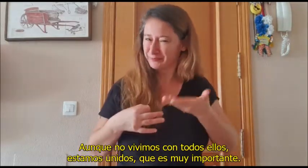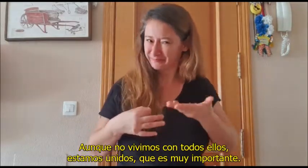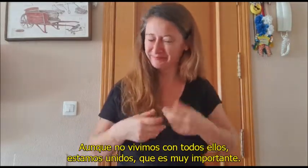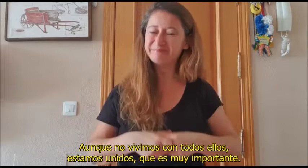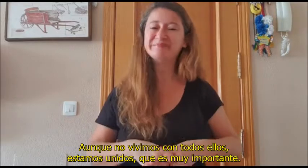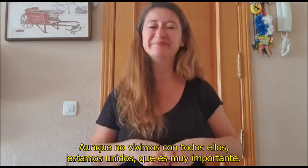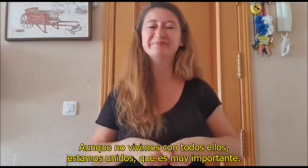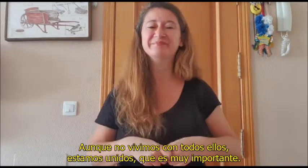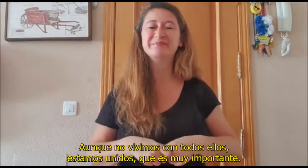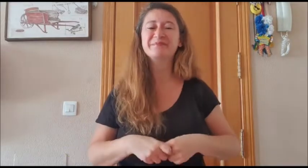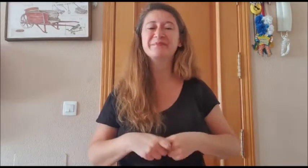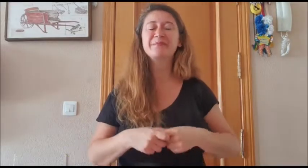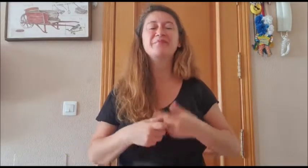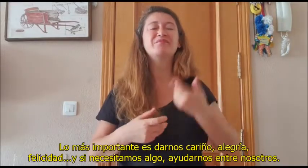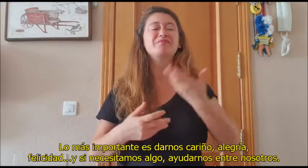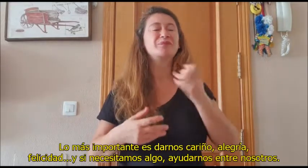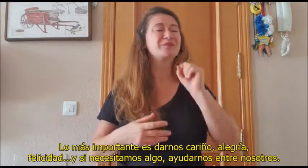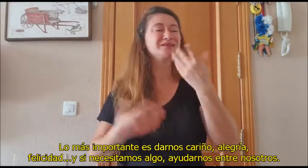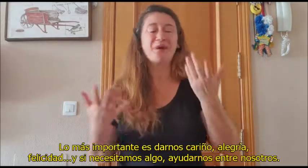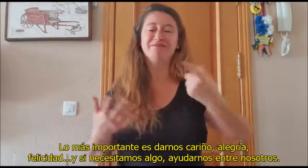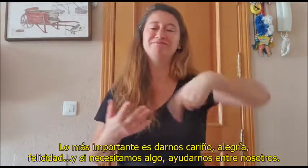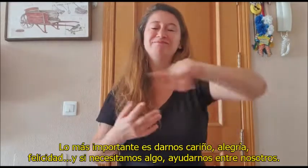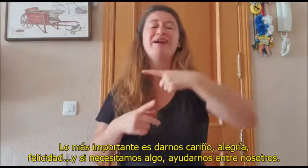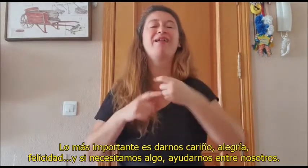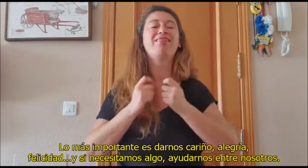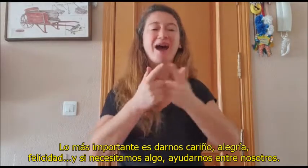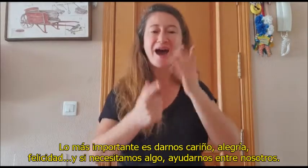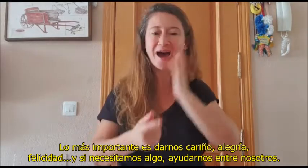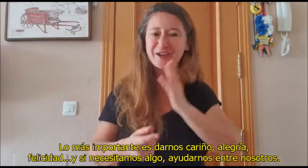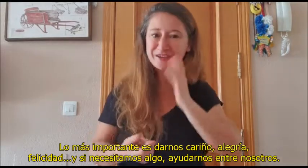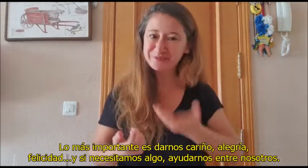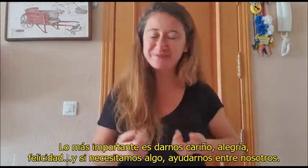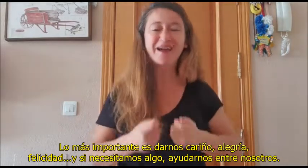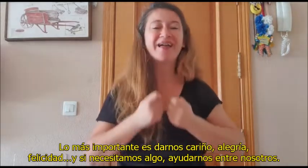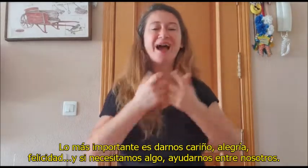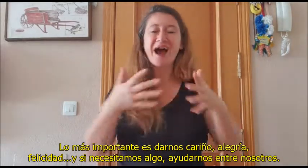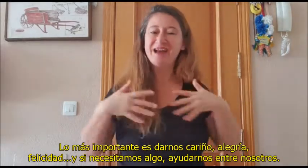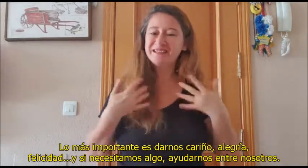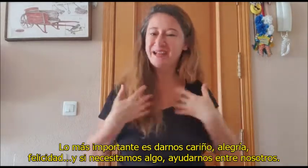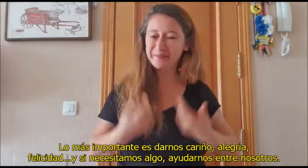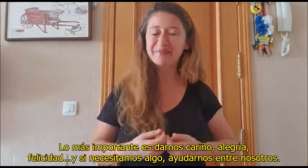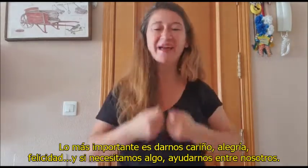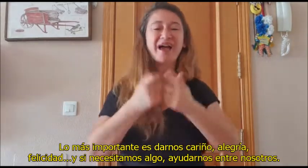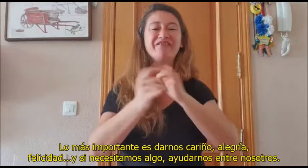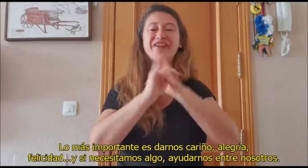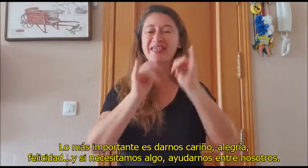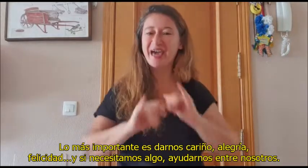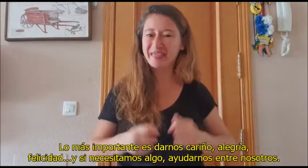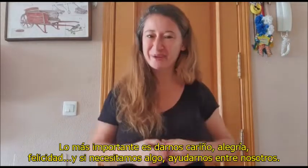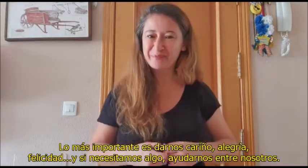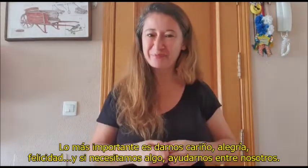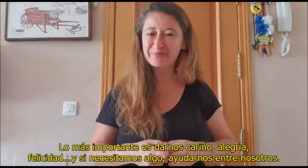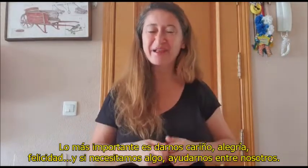que es muy importante. Lo más importante es darnos cariño, alegría, felicidad